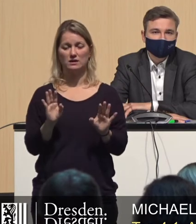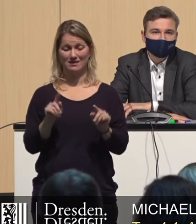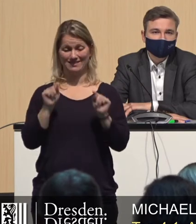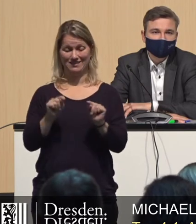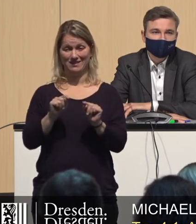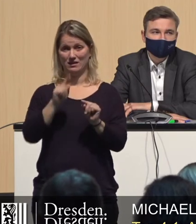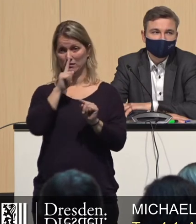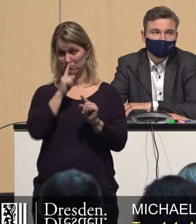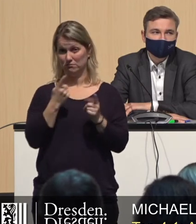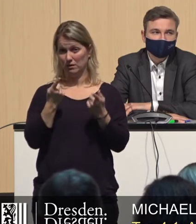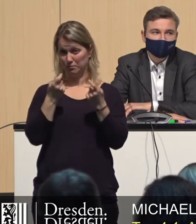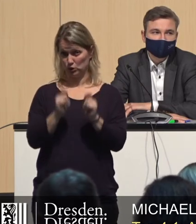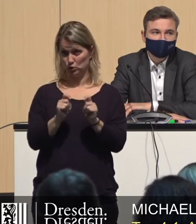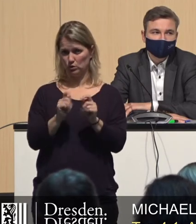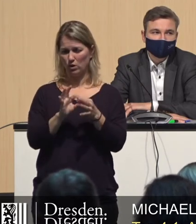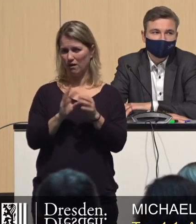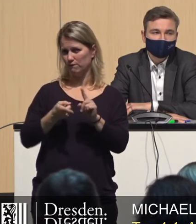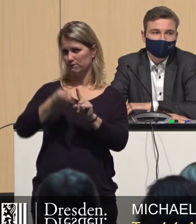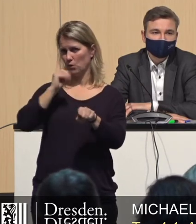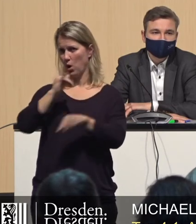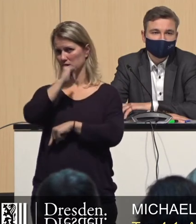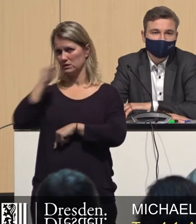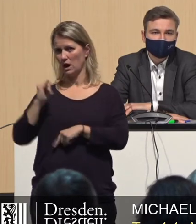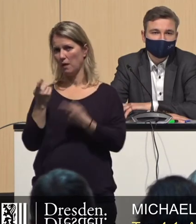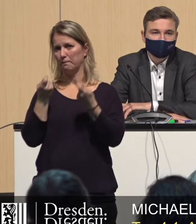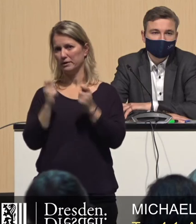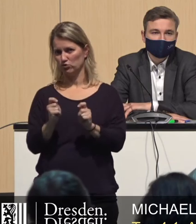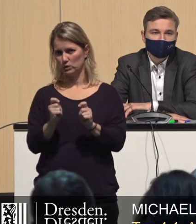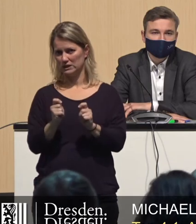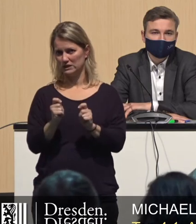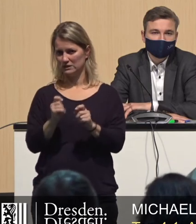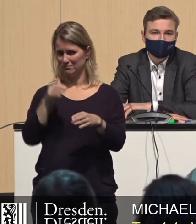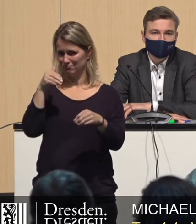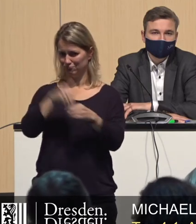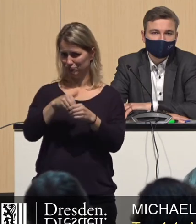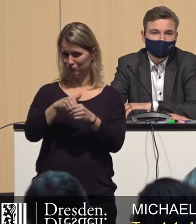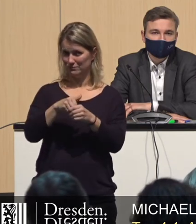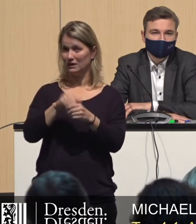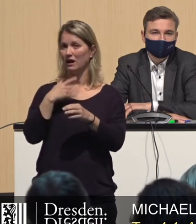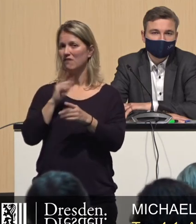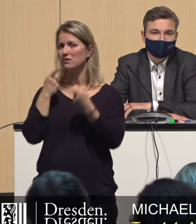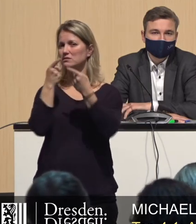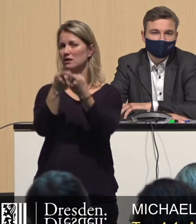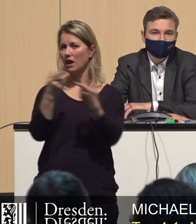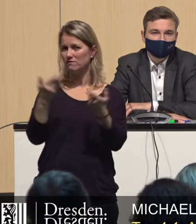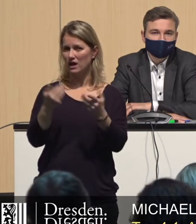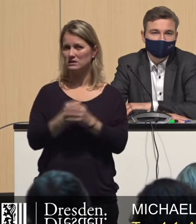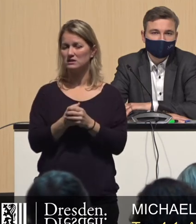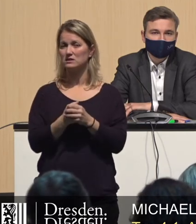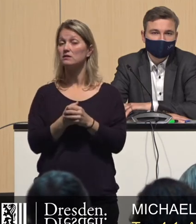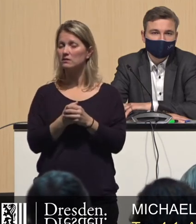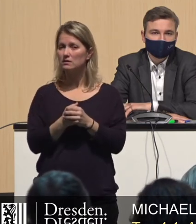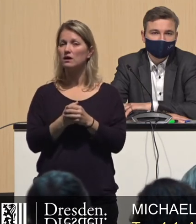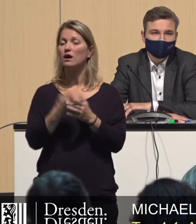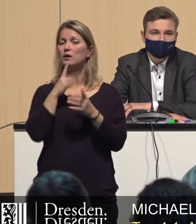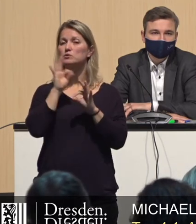im vergangenen Jahr bereits angekündigt haben und gewollt haben und intendiert haben, nämlich für eine Übergangszeit